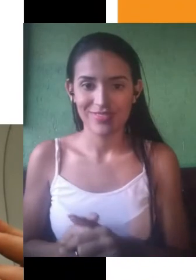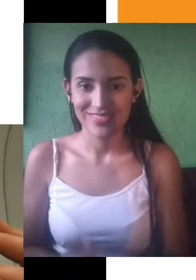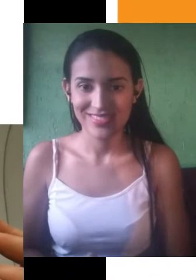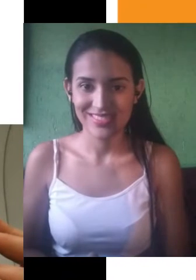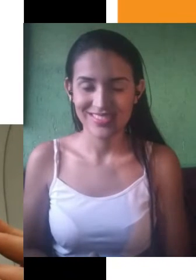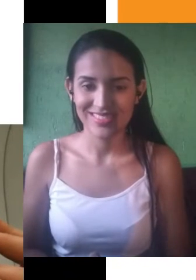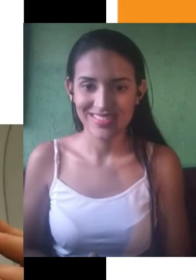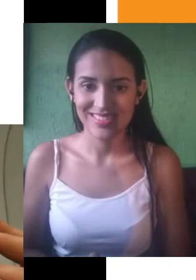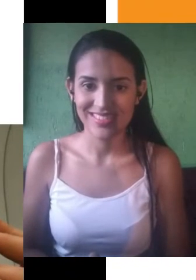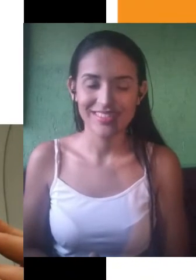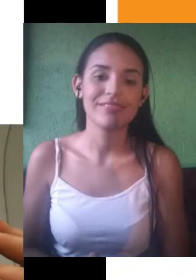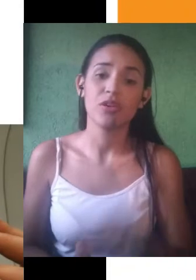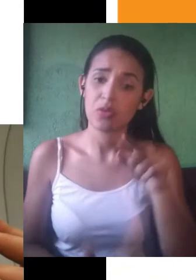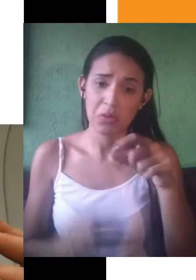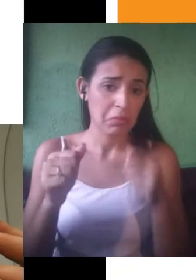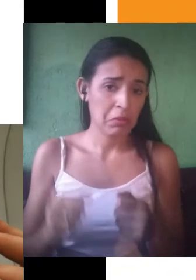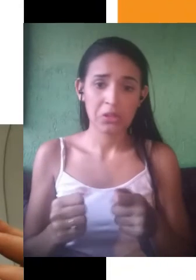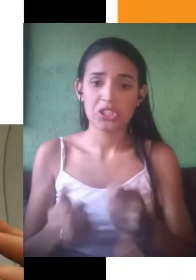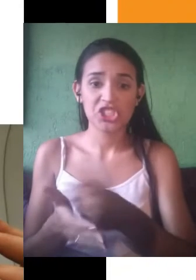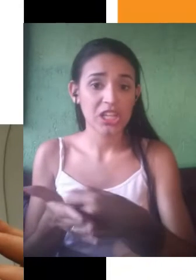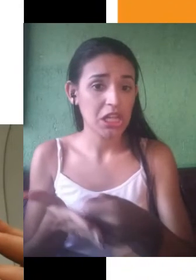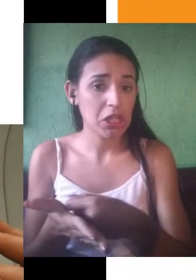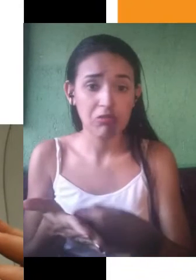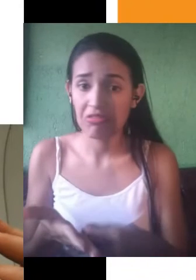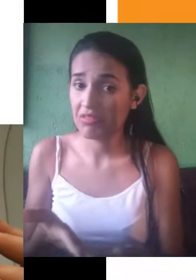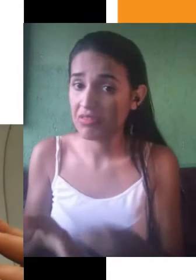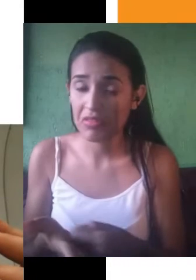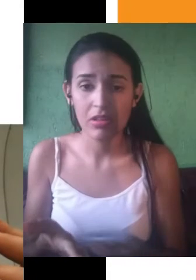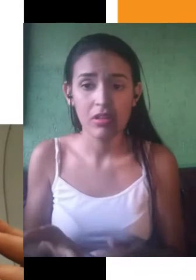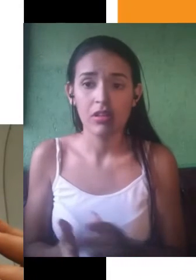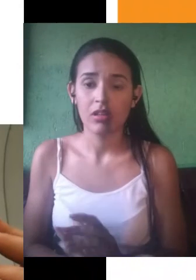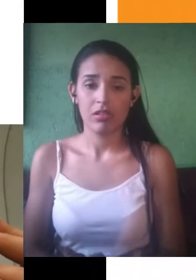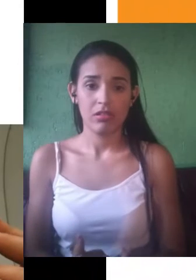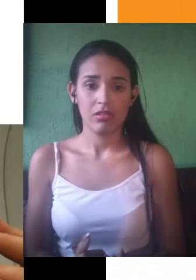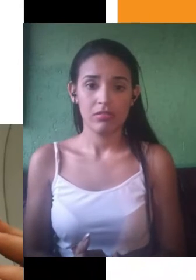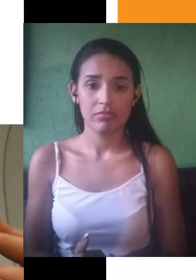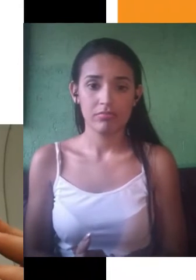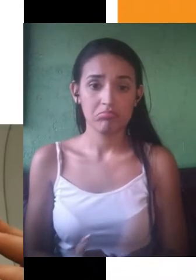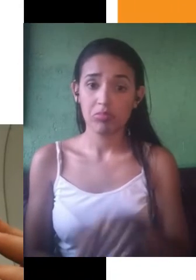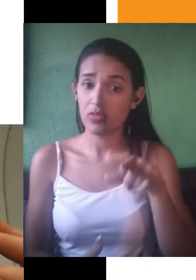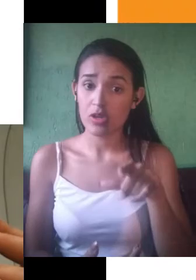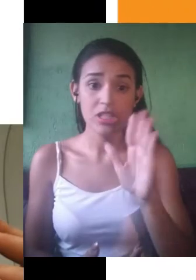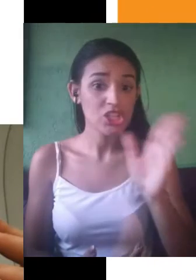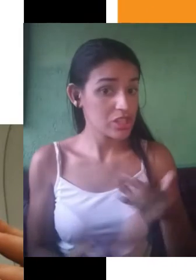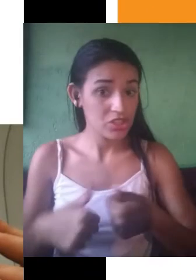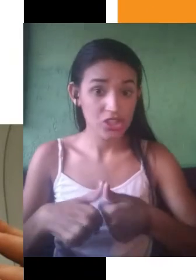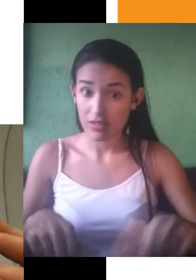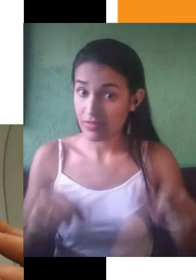essas anotações. Quando a gente faz essas anotações, a gente já está ali fazendo um processo de interpretação que vai nos ajudar futuramente